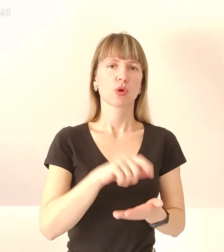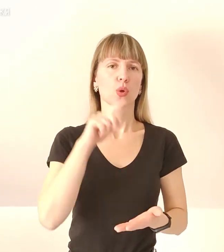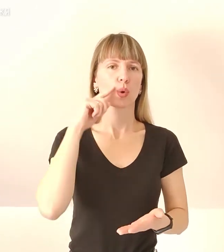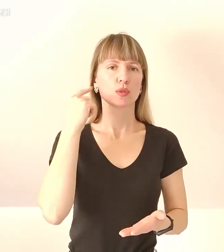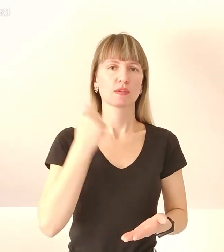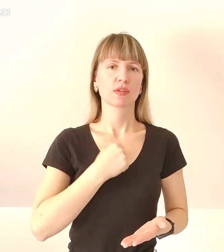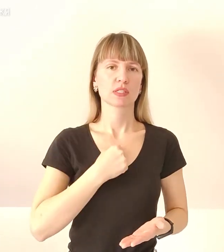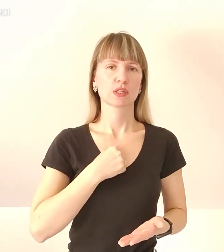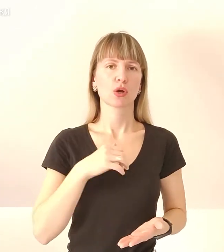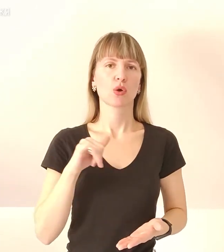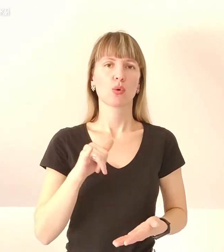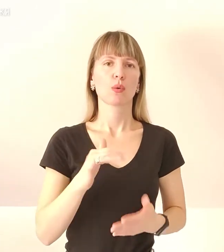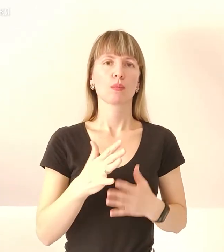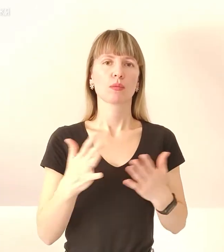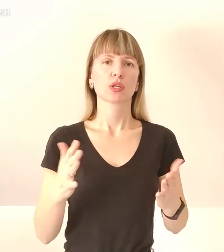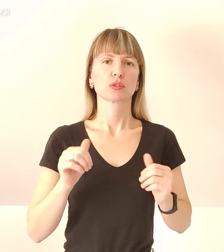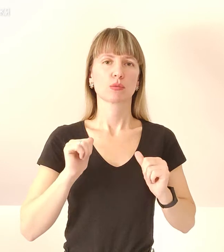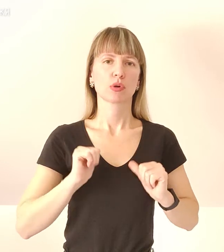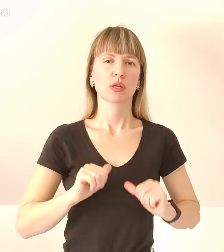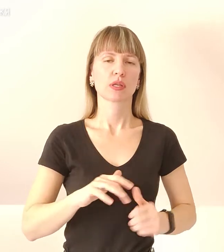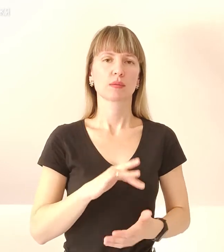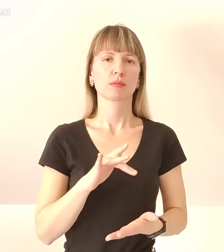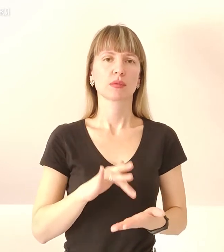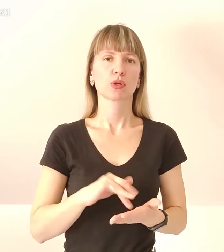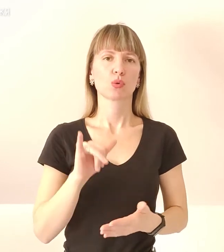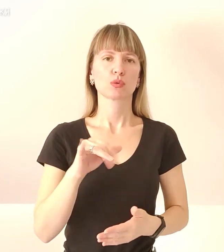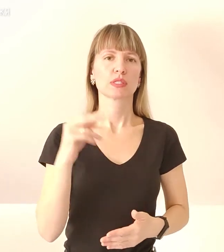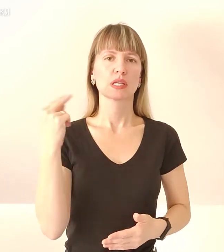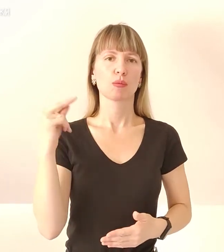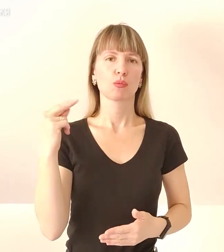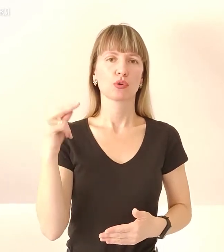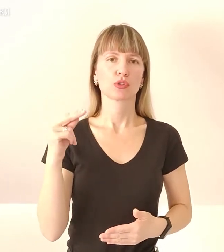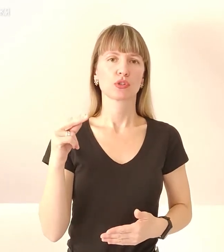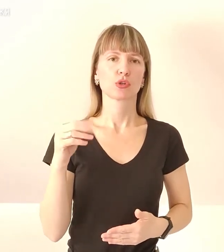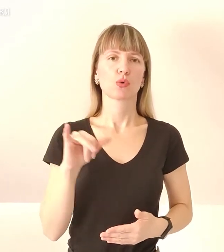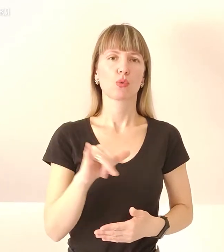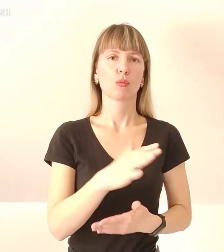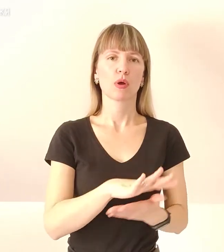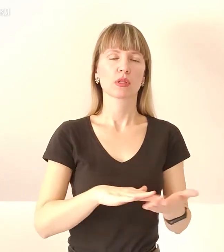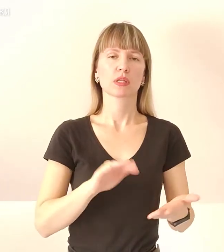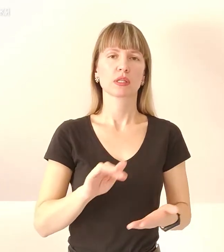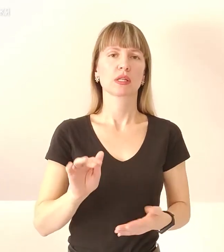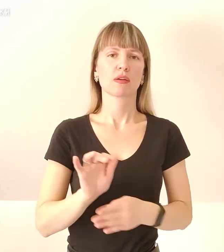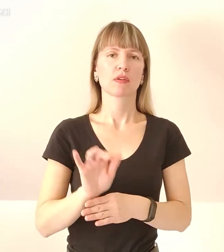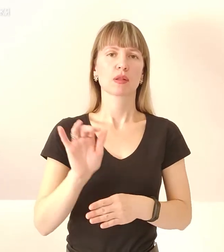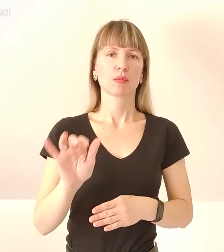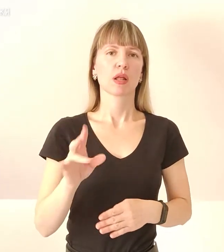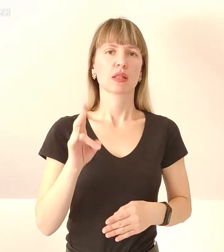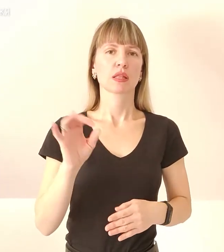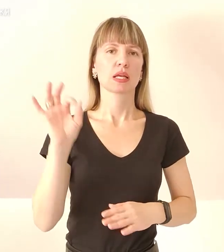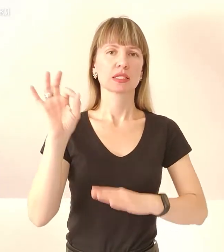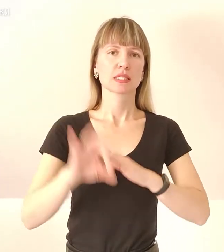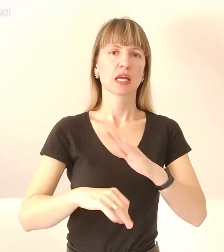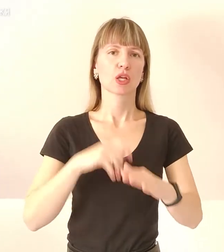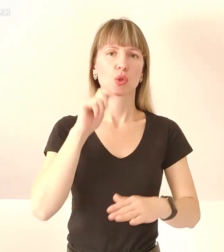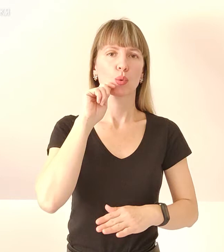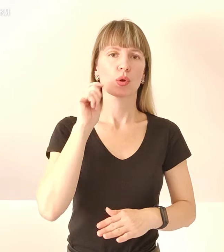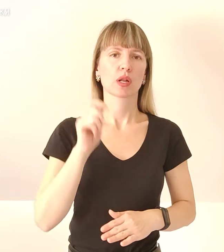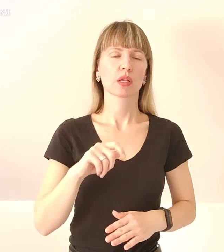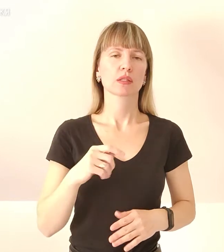війська, у більш спокійне місце у Запоріжжі. У подальшому дітей відправлять на Захід України, швидше за все,